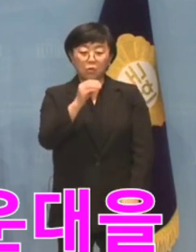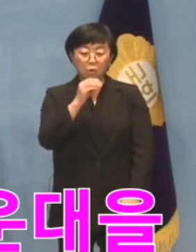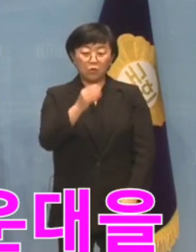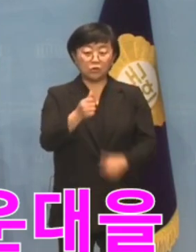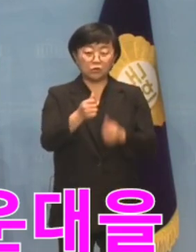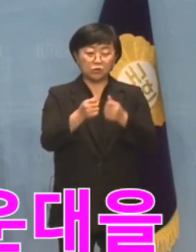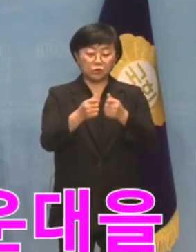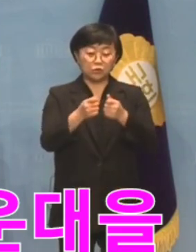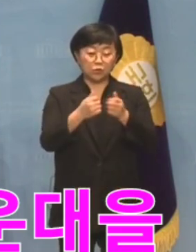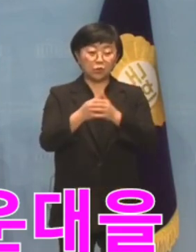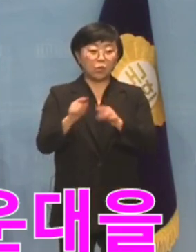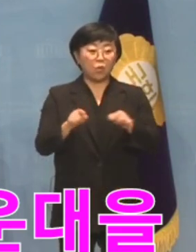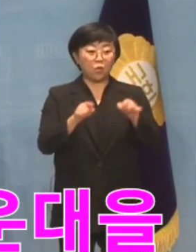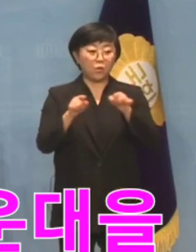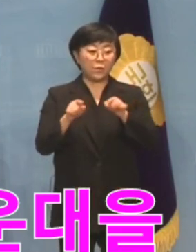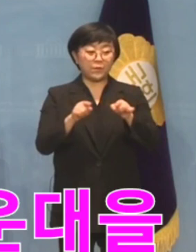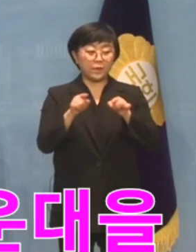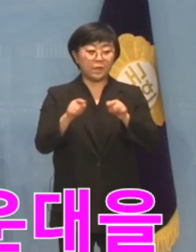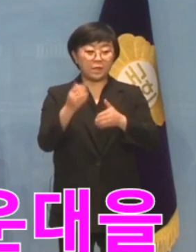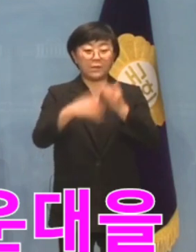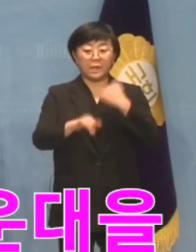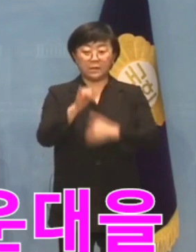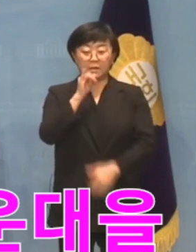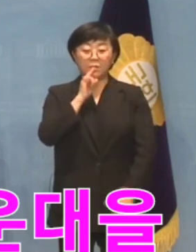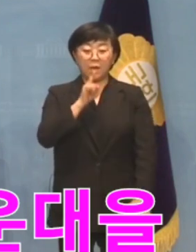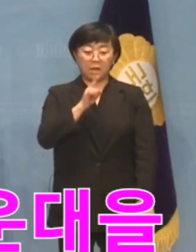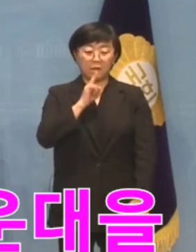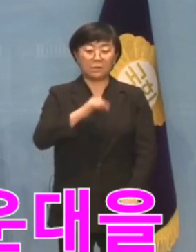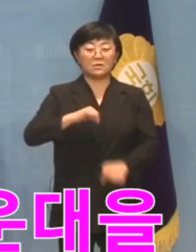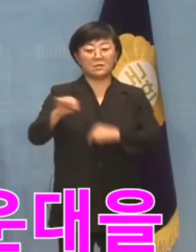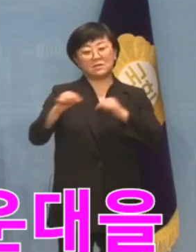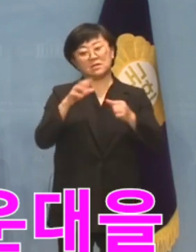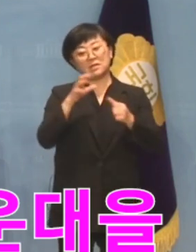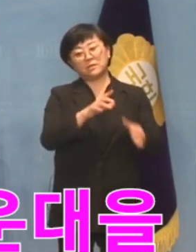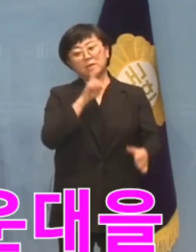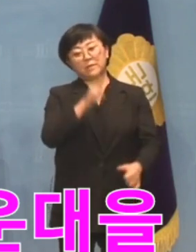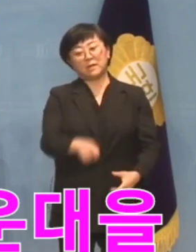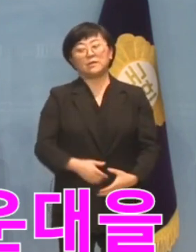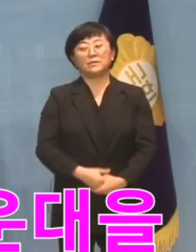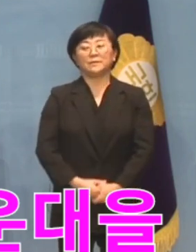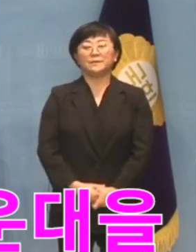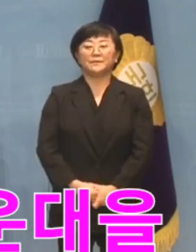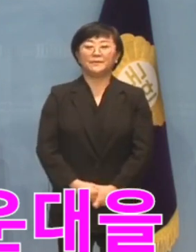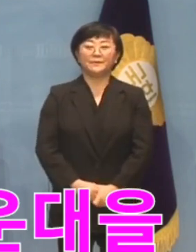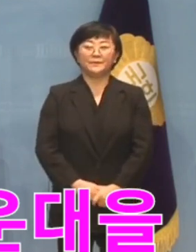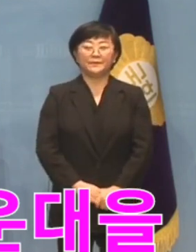녹음된 파일이 남아있다고 해도 정치 탄압이라고 합니다.